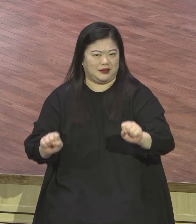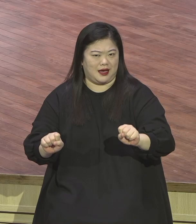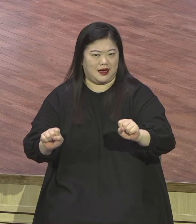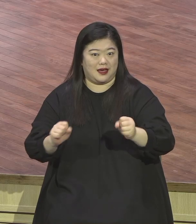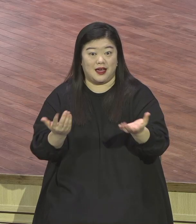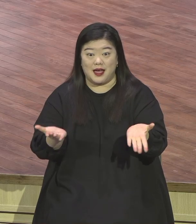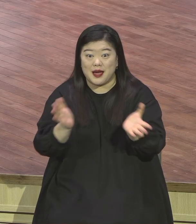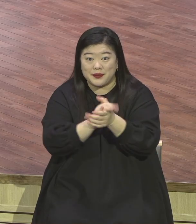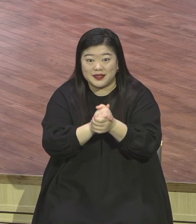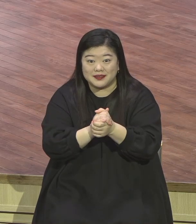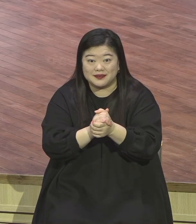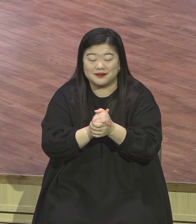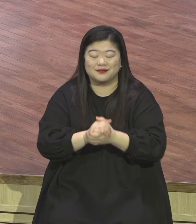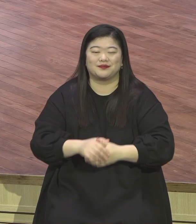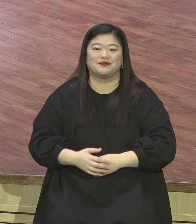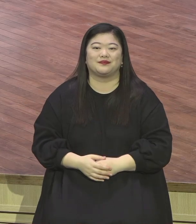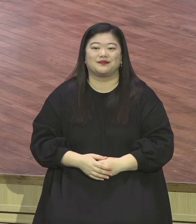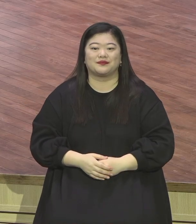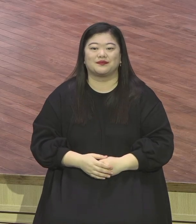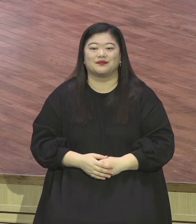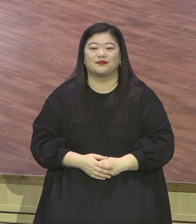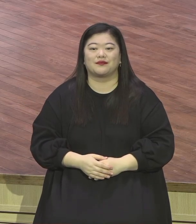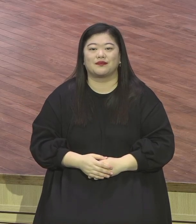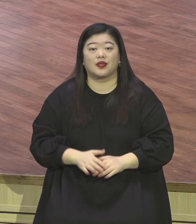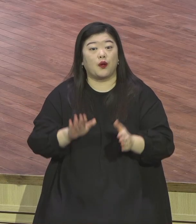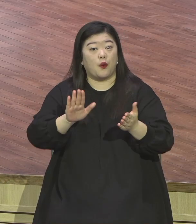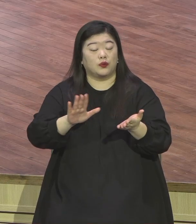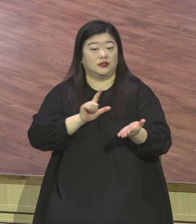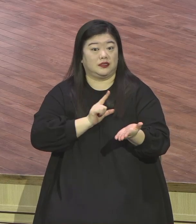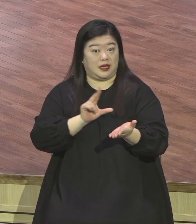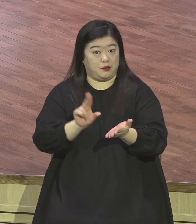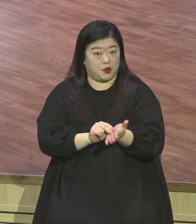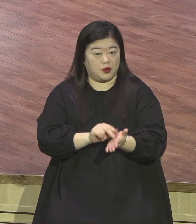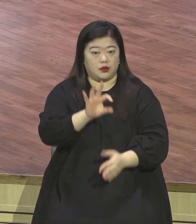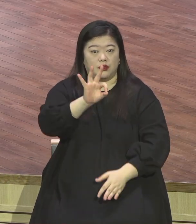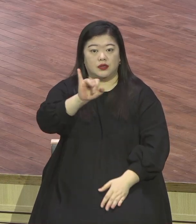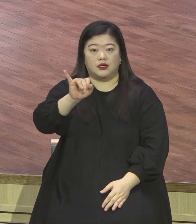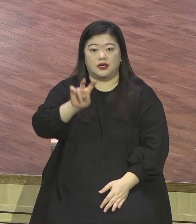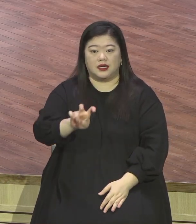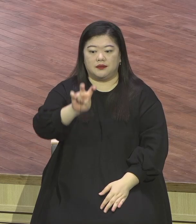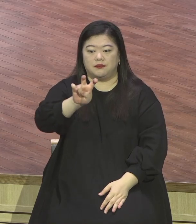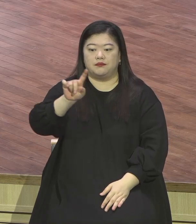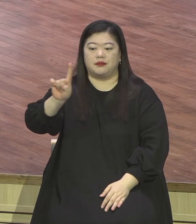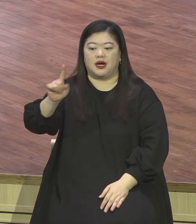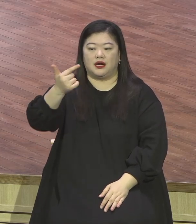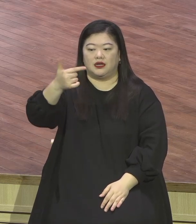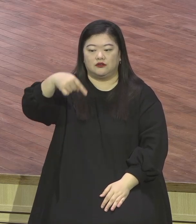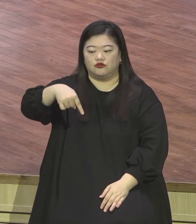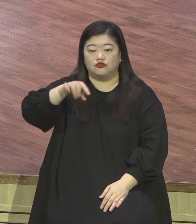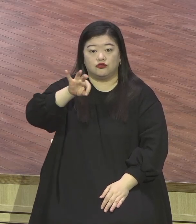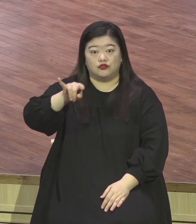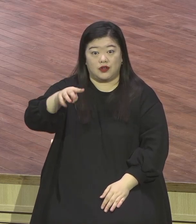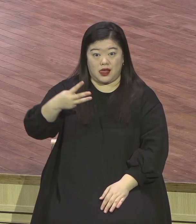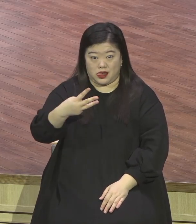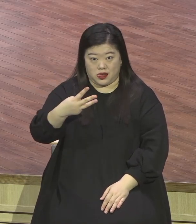이들 말씀 가지고 인마은루이란 제모로 말씀을 드립니다 지난주 유럽의 벨기에 있는 한